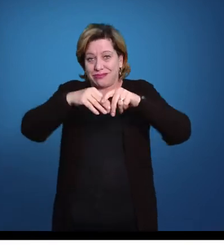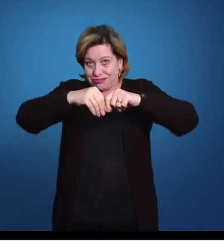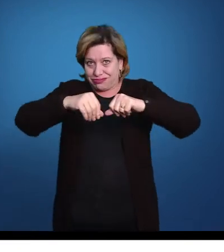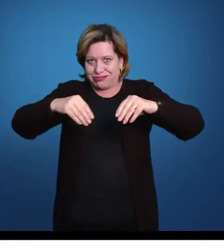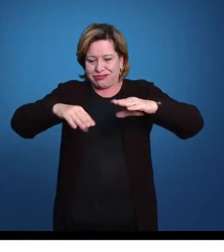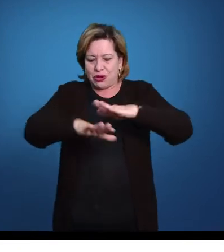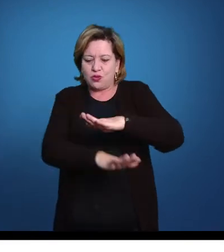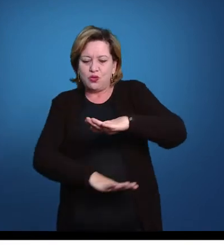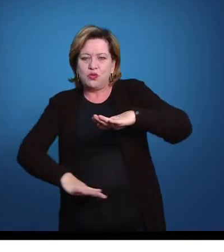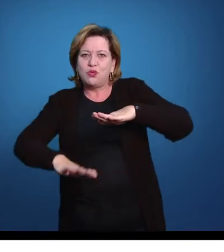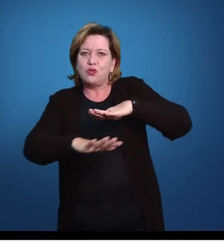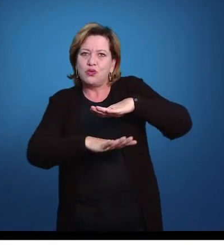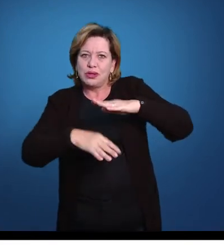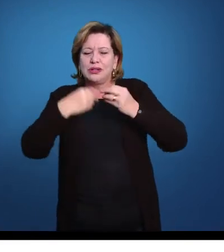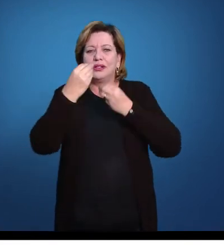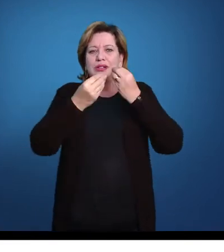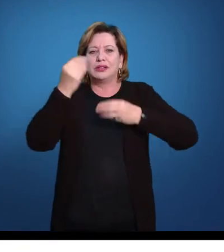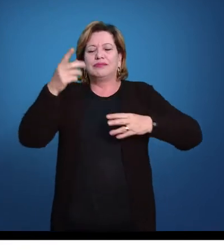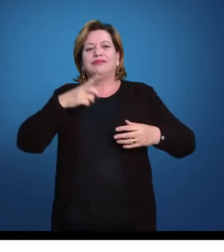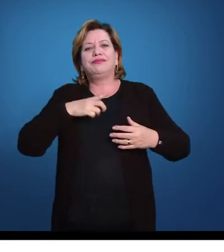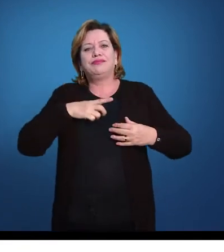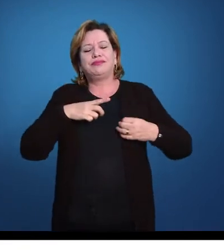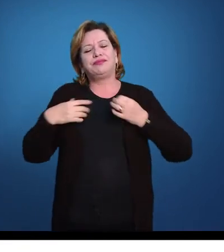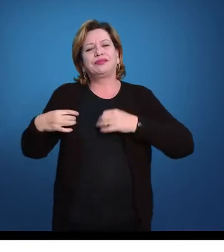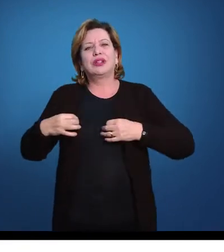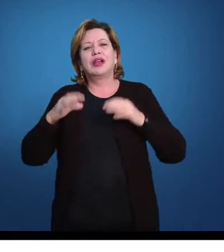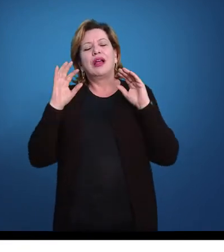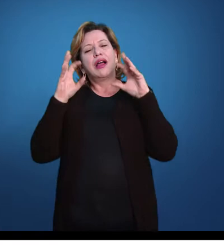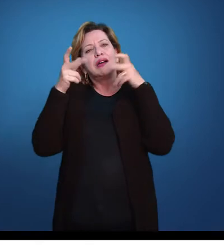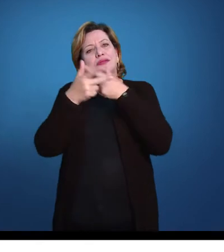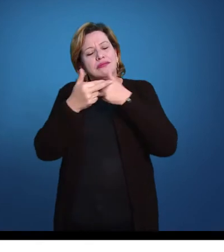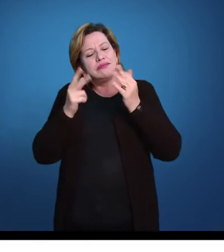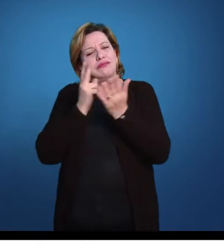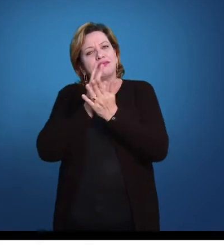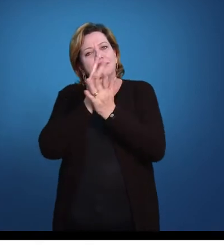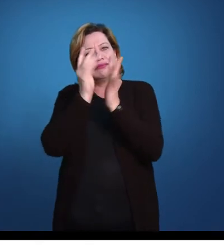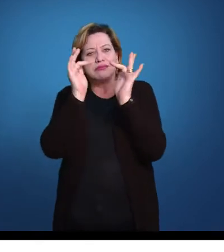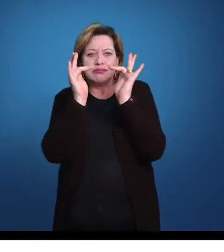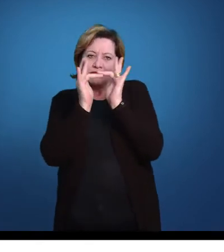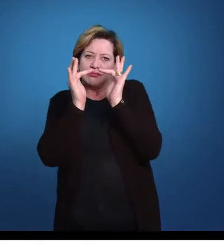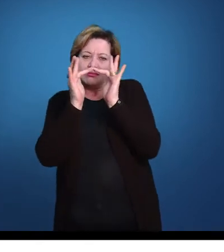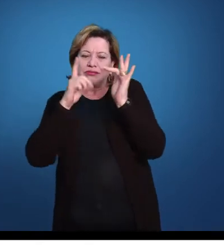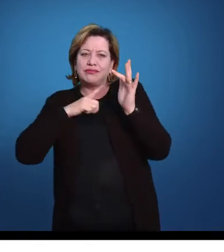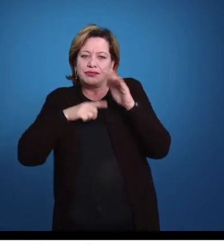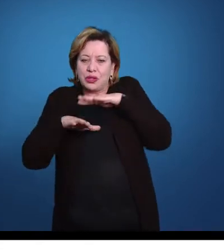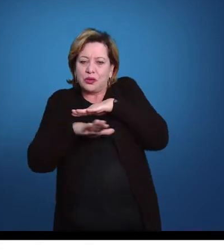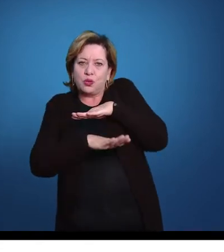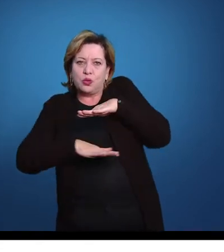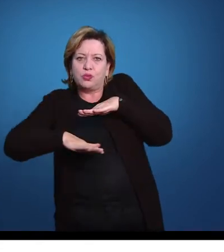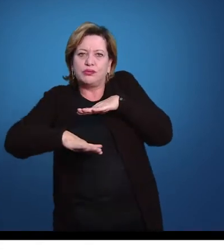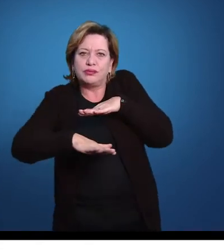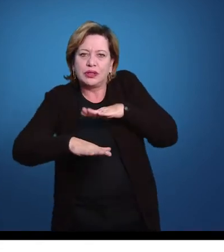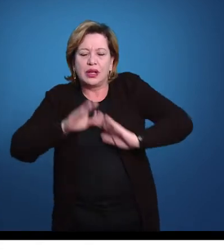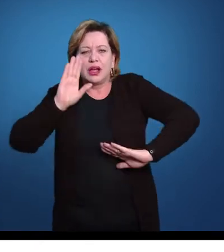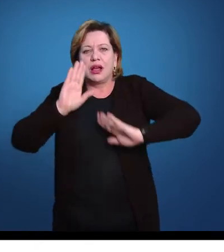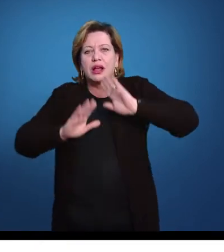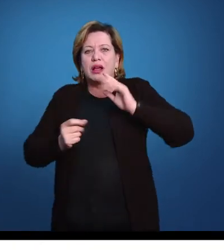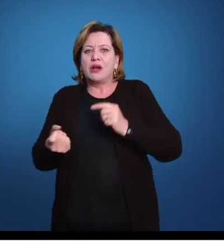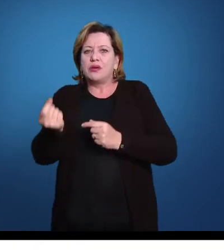fundo do mar, uma granulação mais fina. Então são animais que estão sempre em contato com o fundo. Alguns deles são o que a gente chama de errantes,